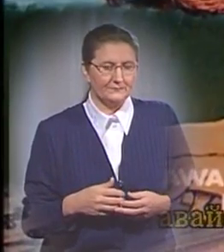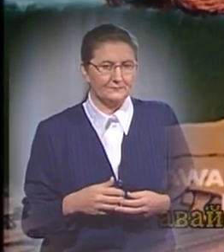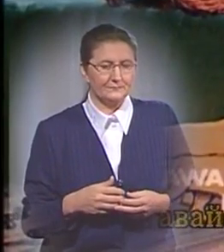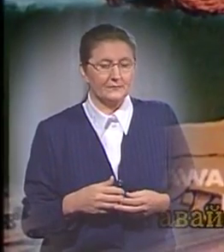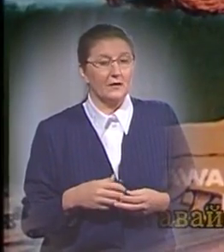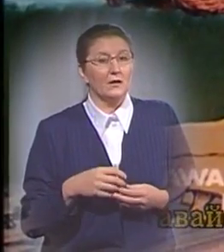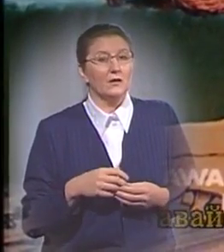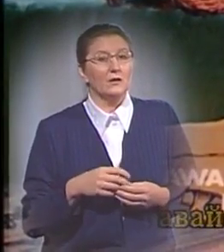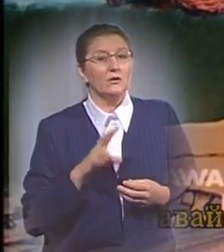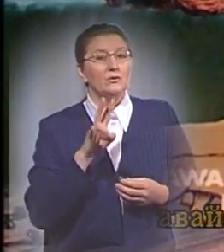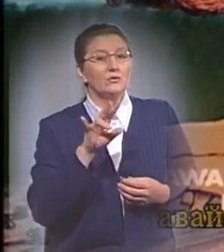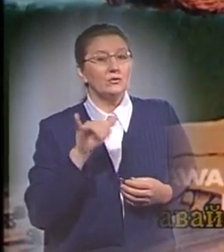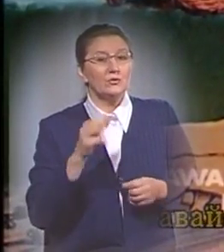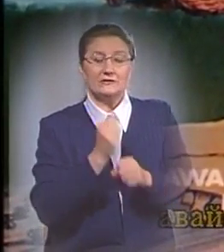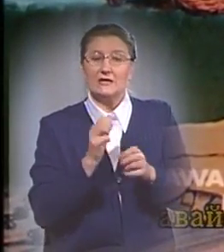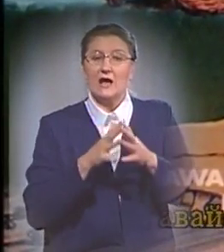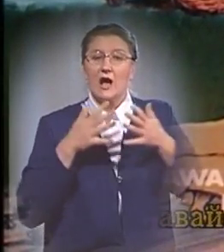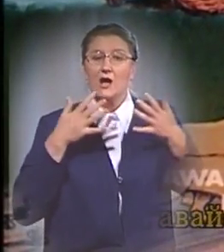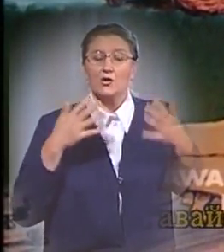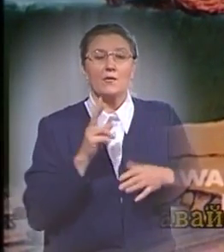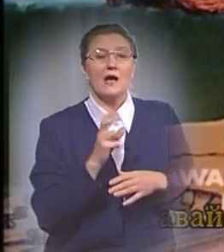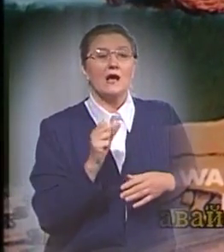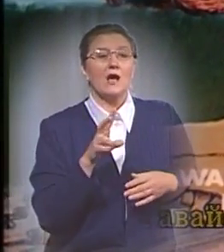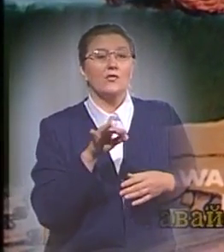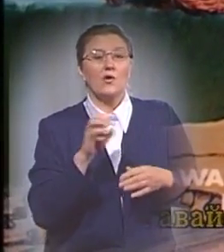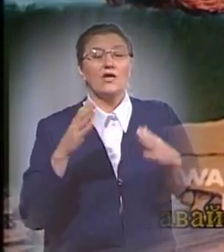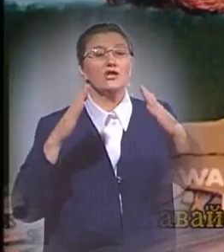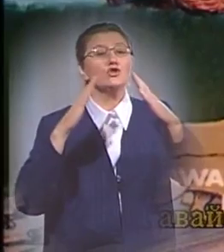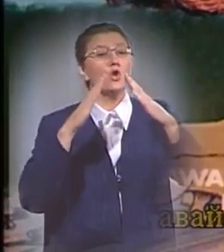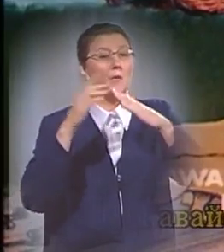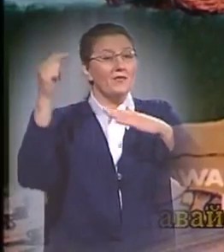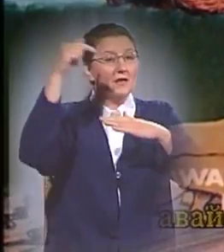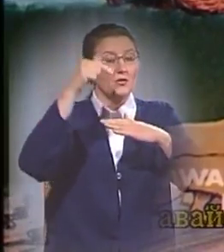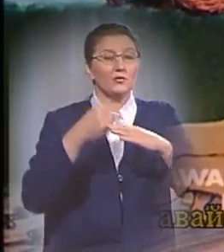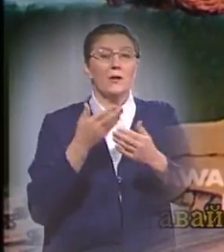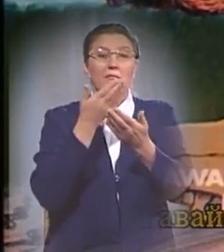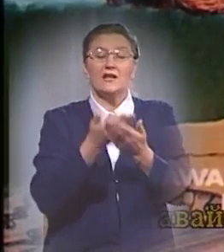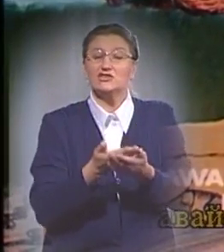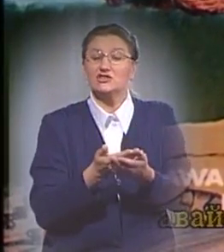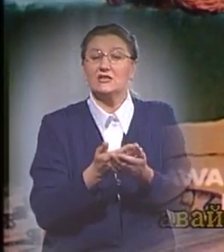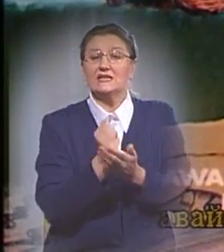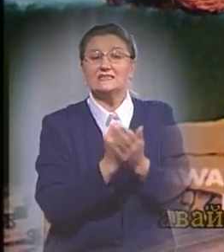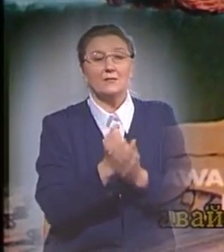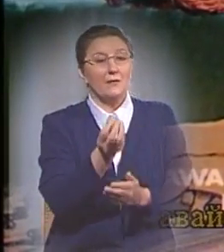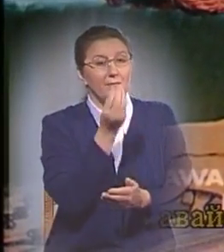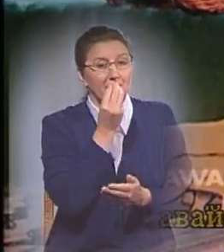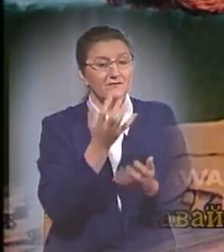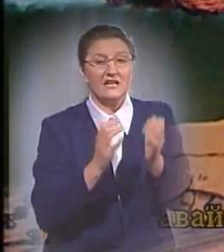Нуу сделал огромное каноэ и дом на нем, куда он положил запасы пищи, взял растения и